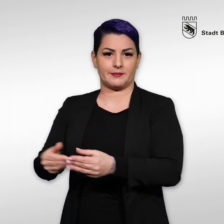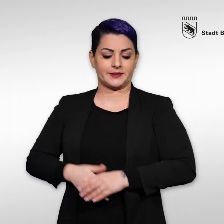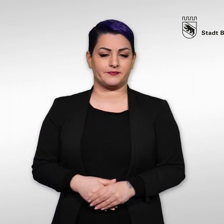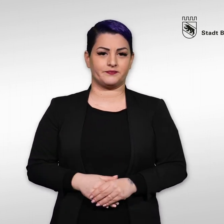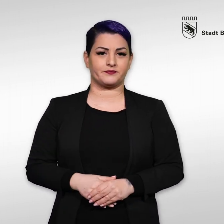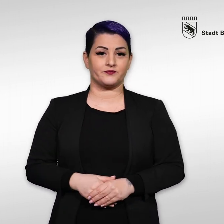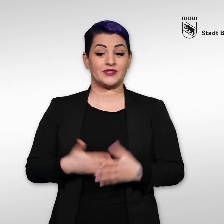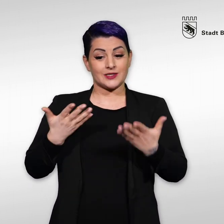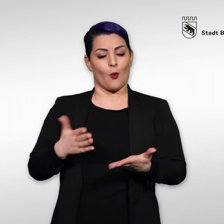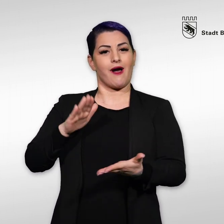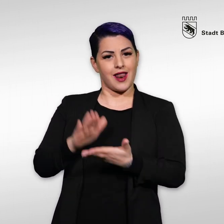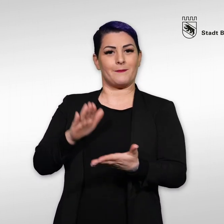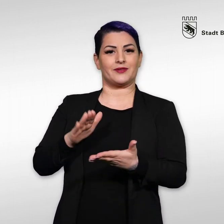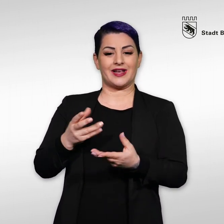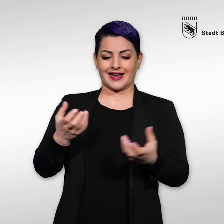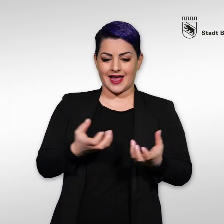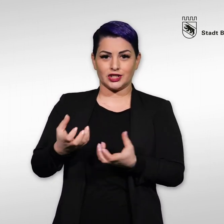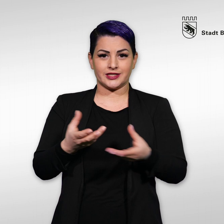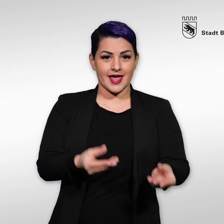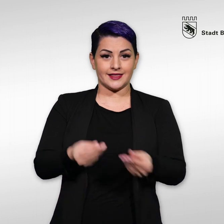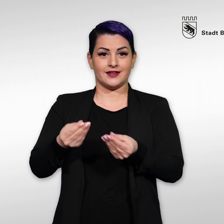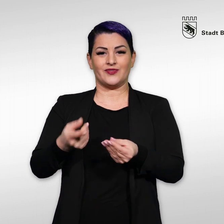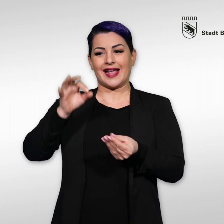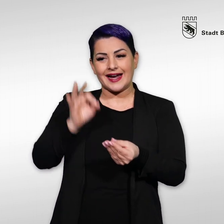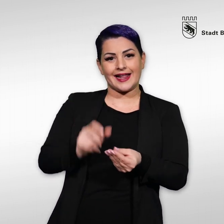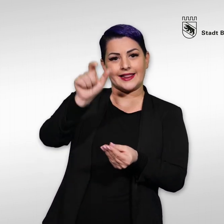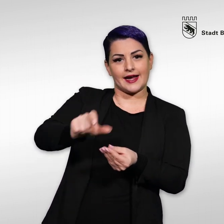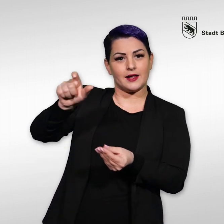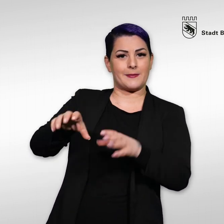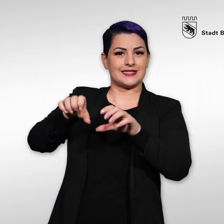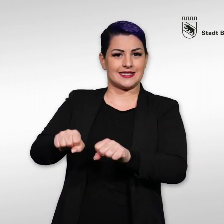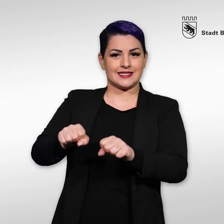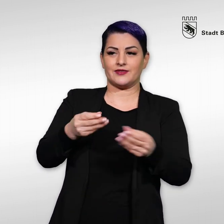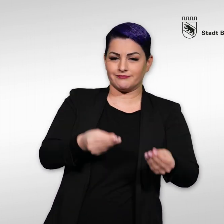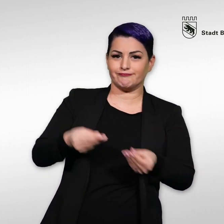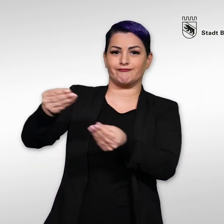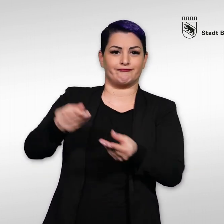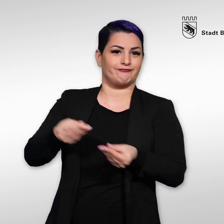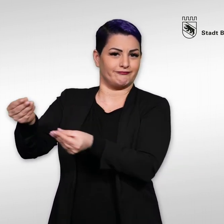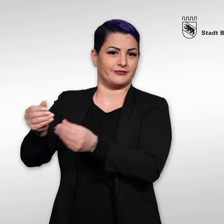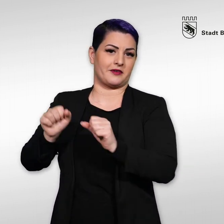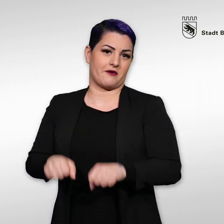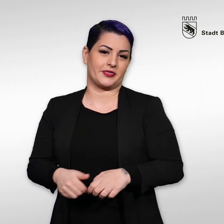So kann es gelingen, die Gegenstände wieder der richtigen Besitzerin oder dem Besitzer zurückzugeben.